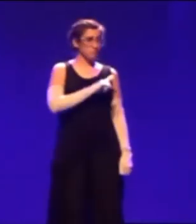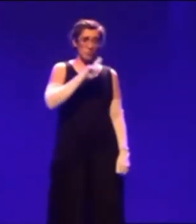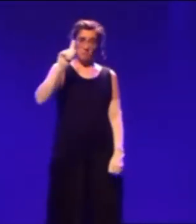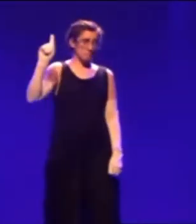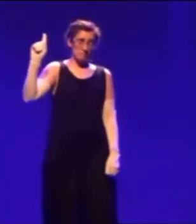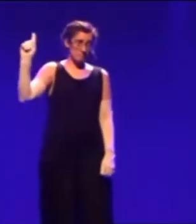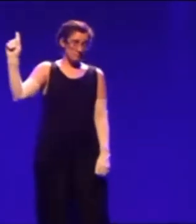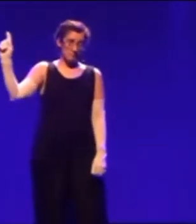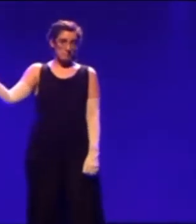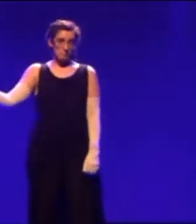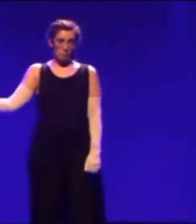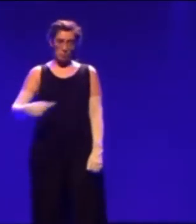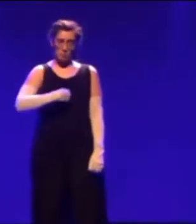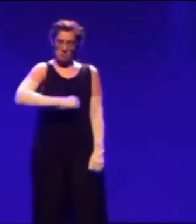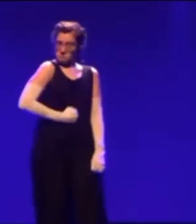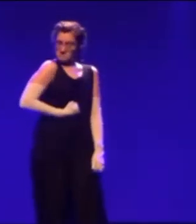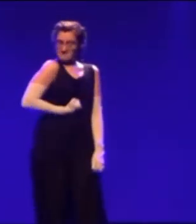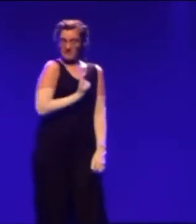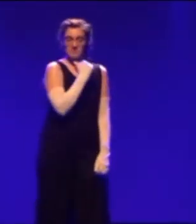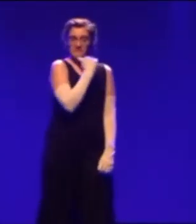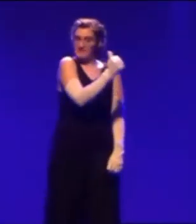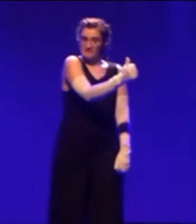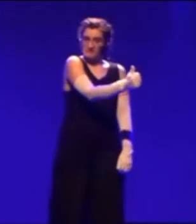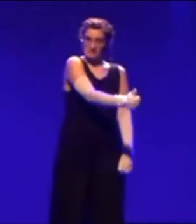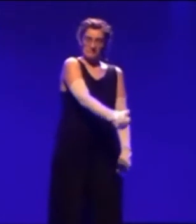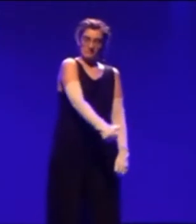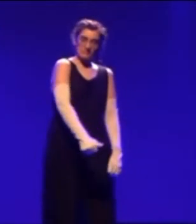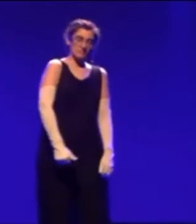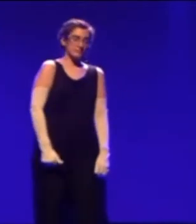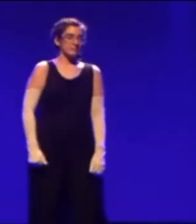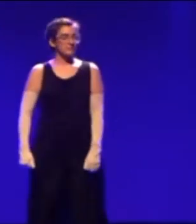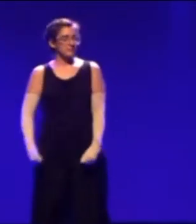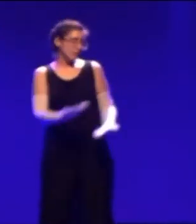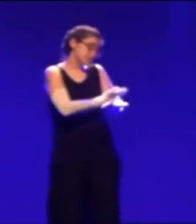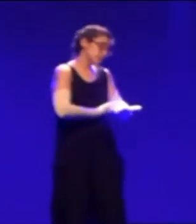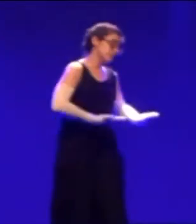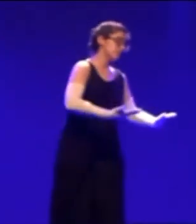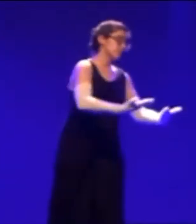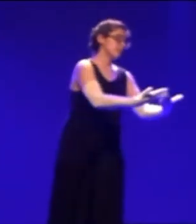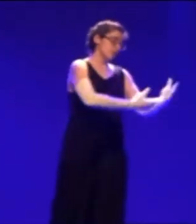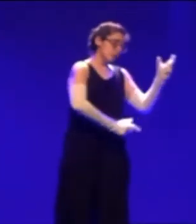non, je ne regrette rien, ni le bien